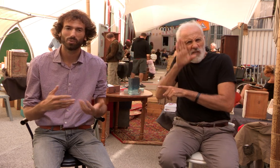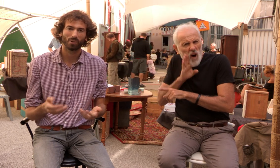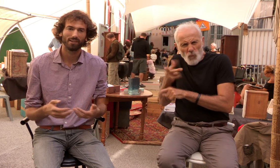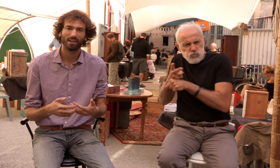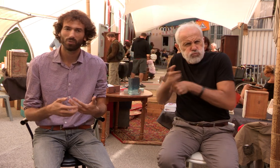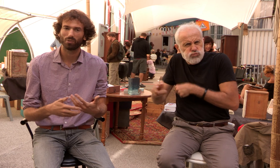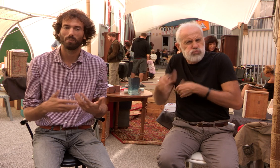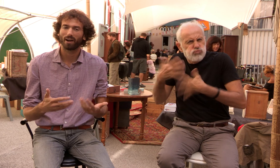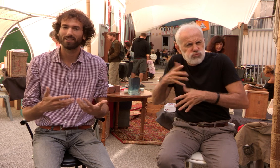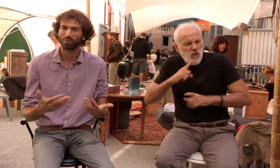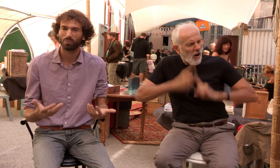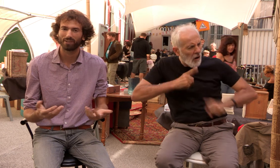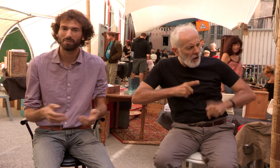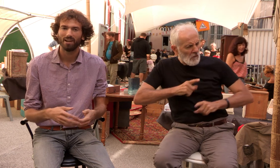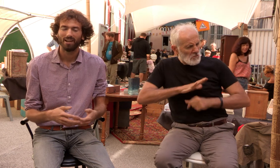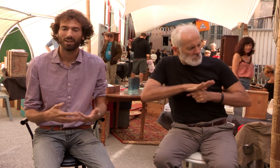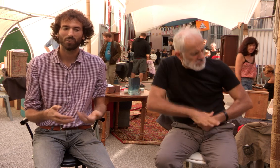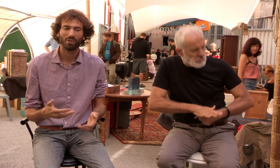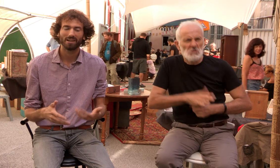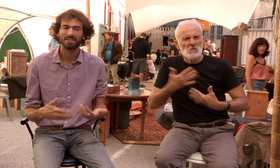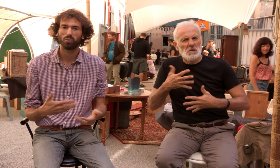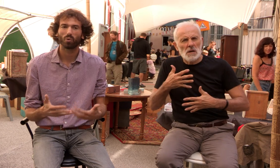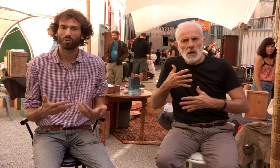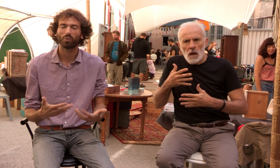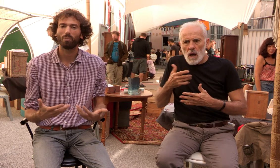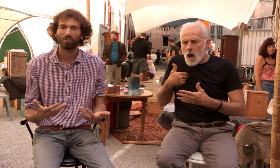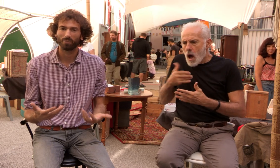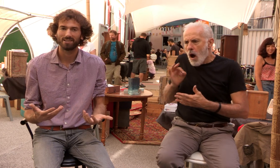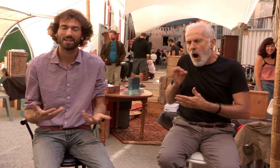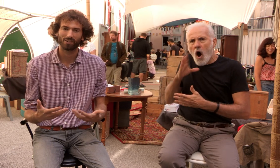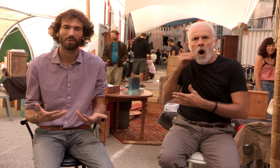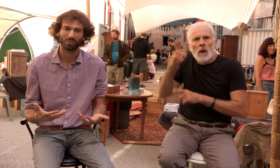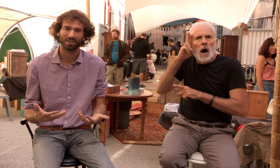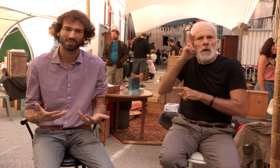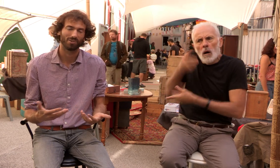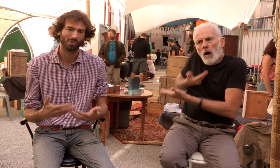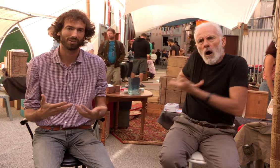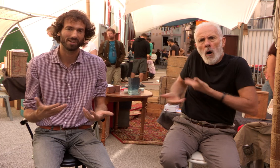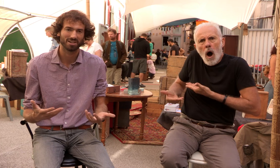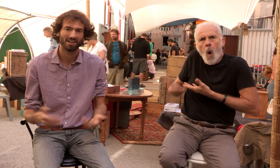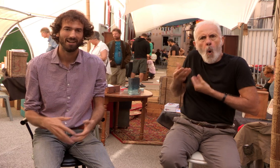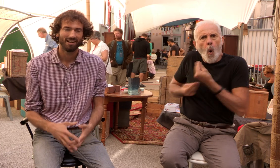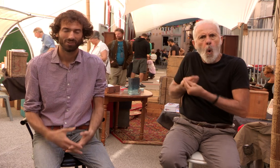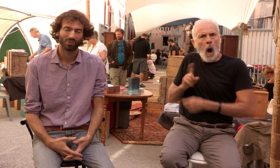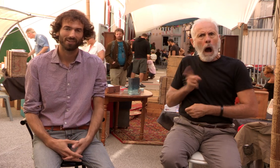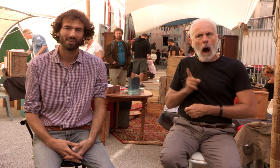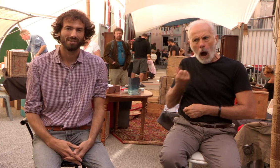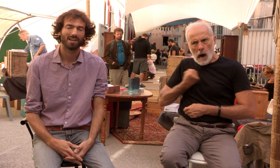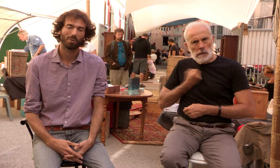autoritaire, une sorte de marâtre insupportable et on ne sait pas s'il faut qu'on entre ou pas en empathie avec ce personnage-là. Donc,'est littéralement